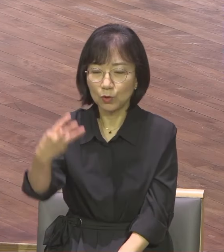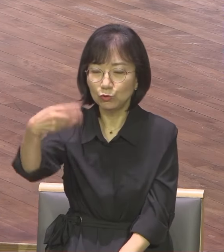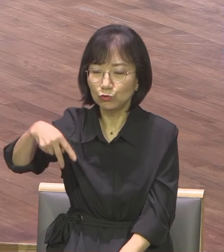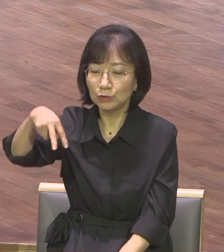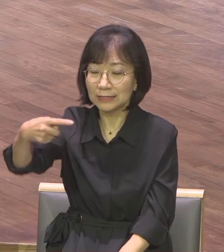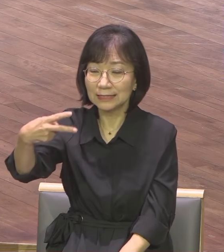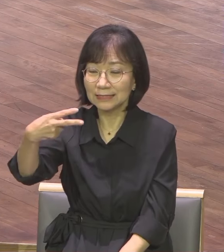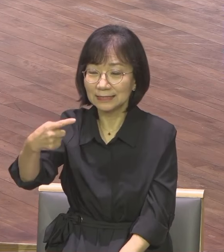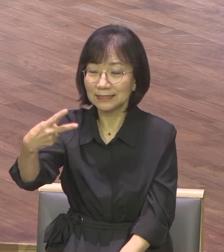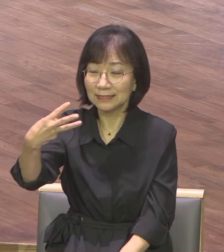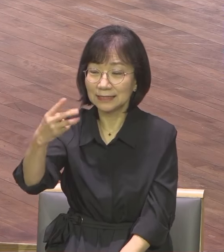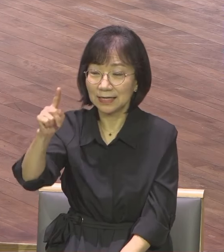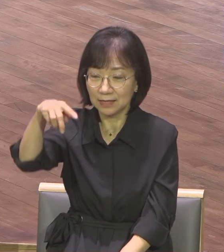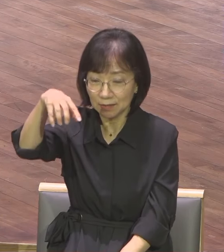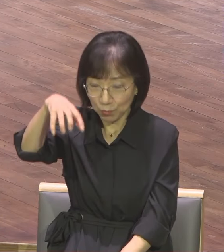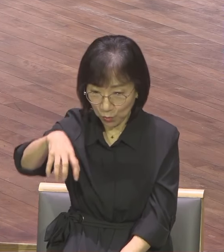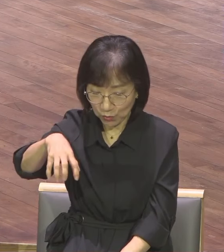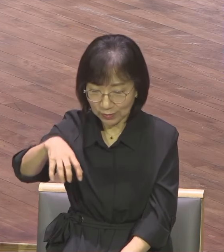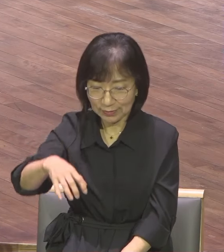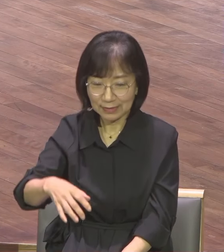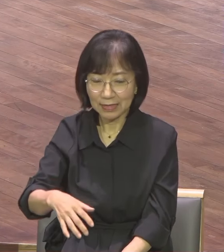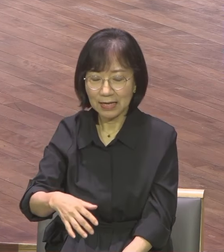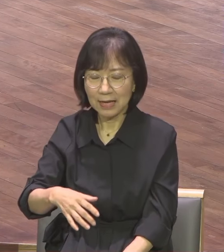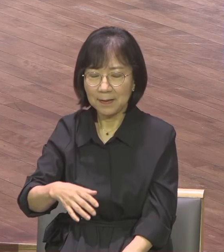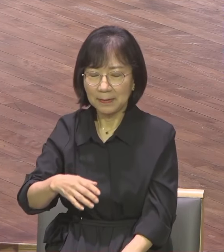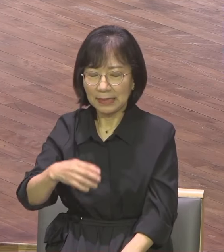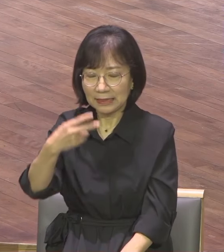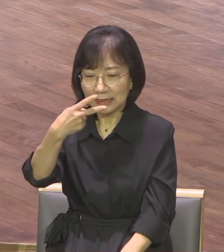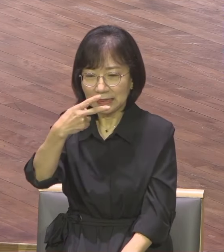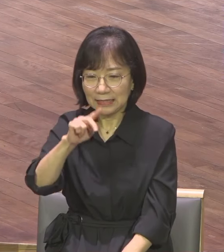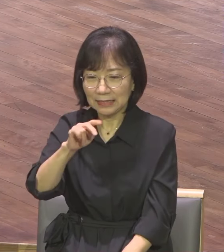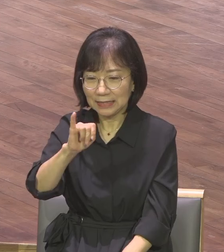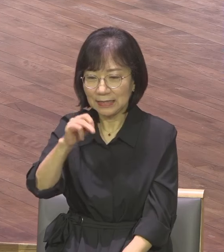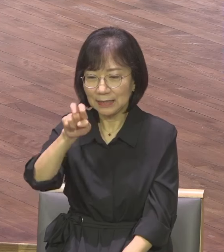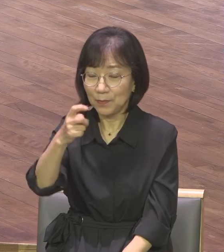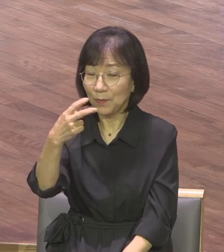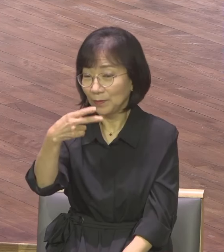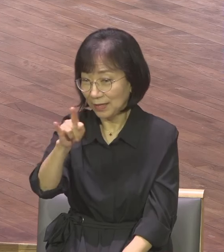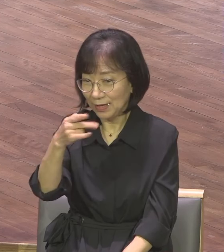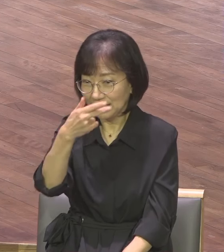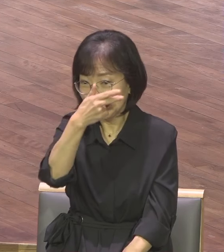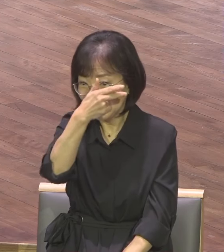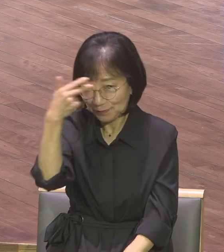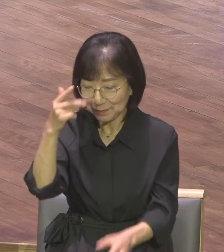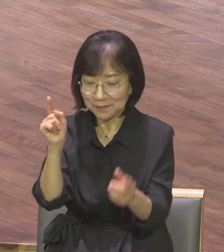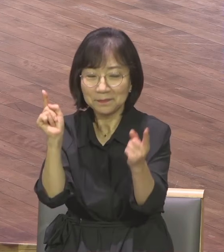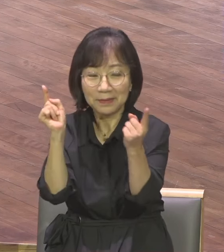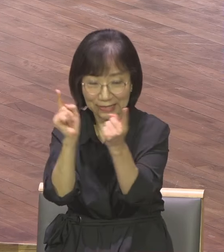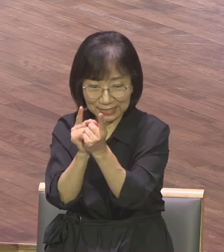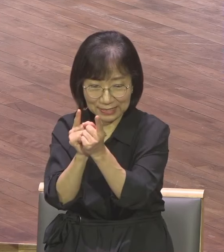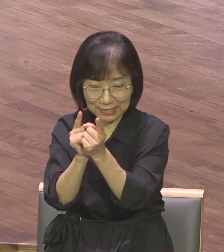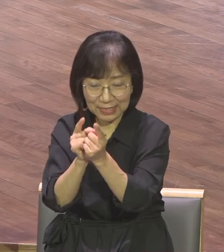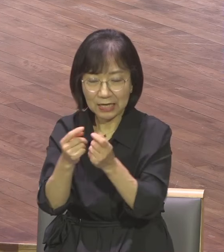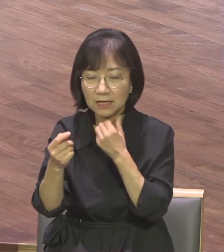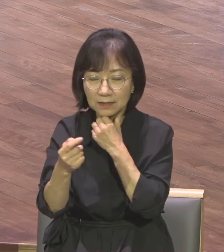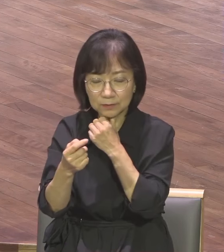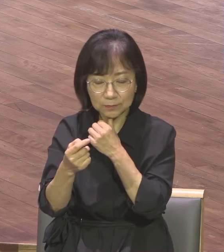그리고 드로아에서 누가 합류해요 배를 타고 드디어 유럽의 첫 성 빌뽀에 들어갑니다 대살로니가